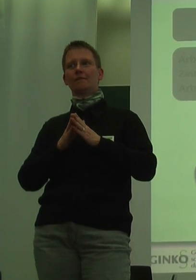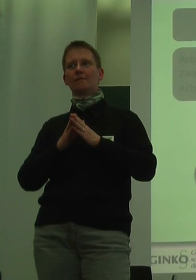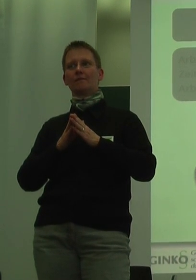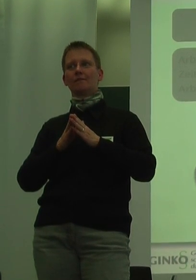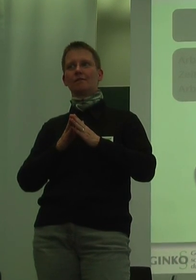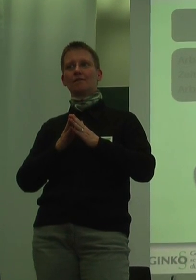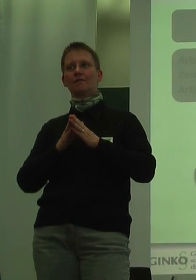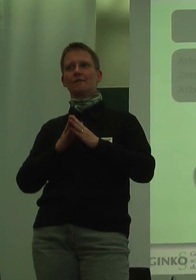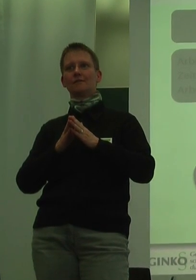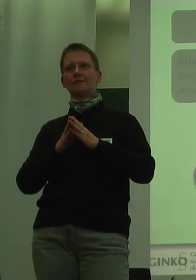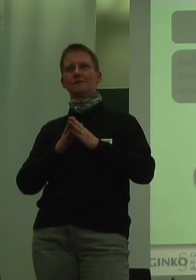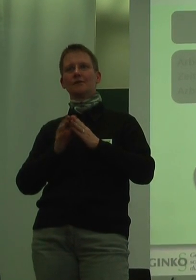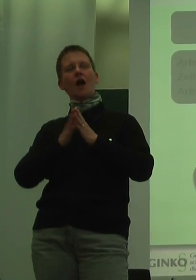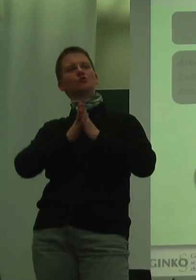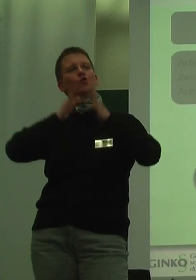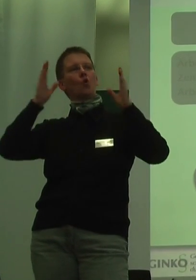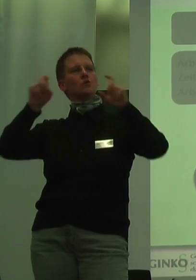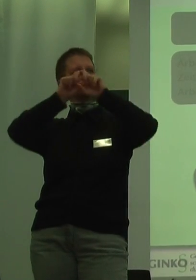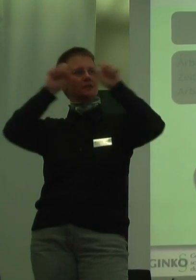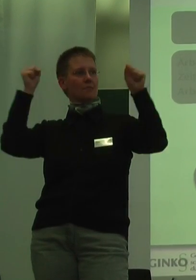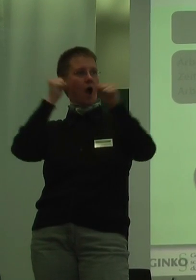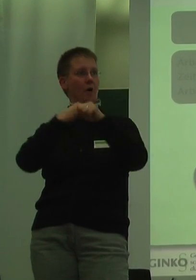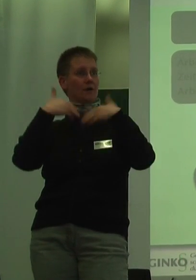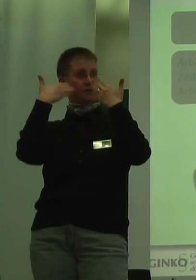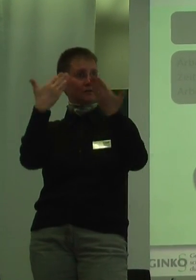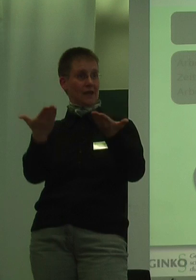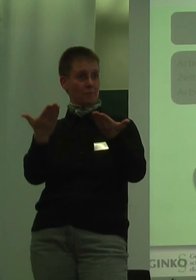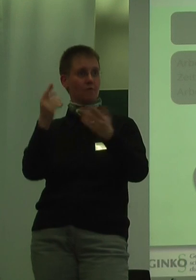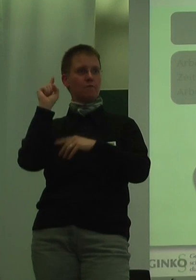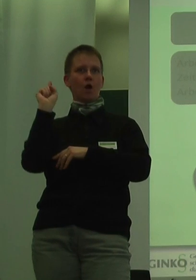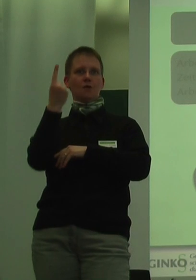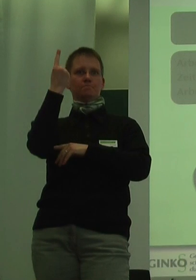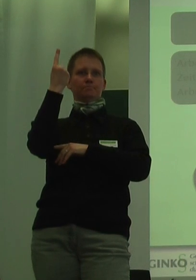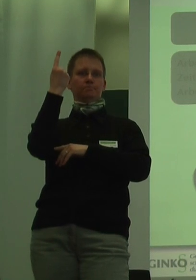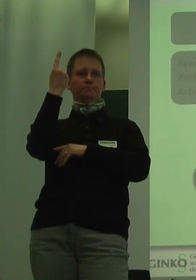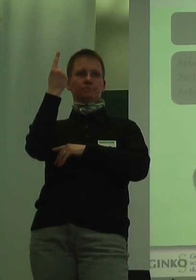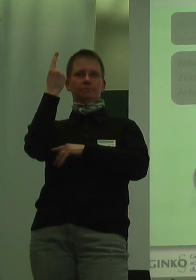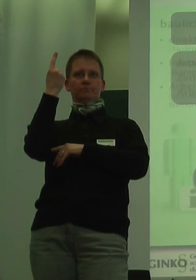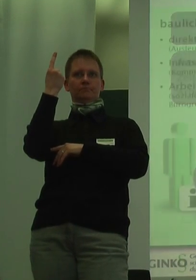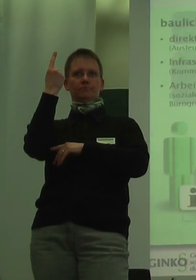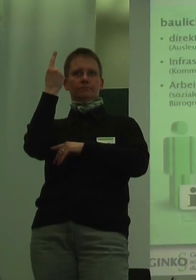Ein großes Thema der Arbeitgeber war hier vor allen Dingen der Arbeitsschutz